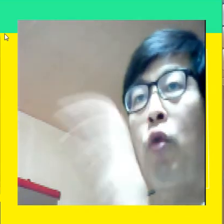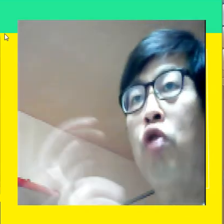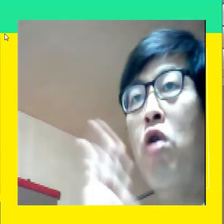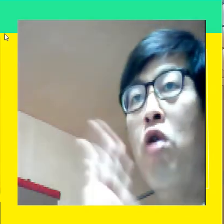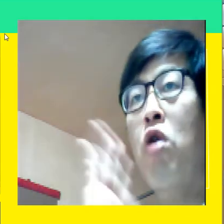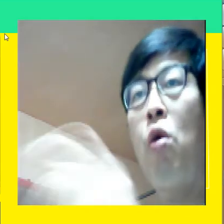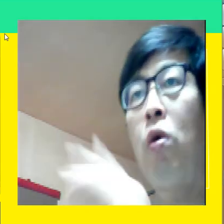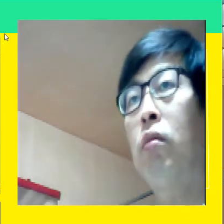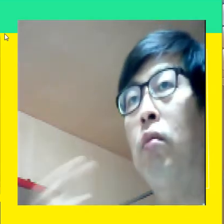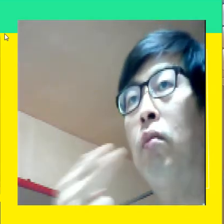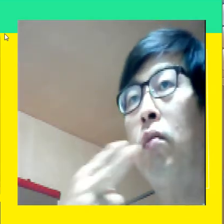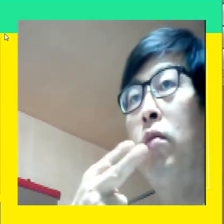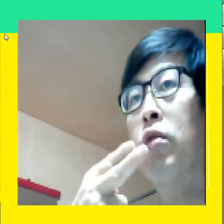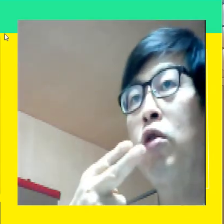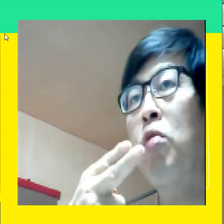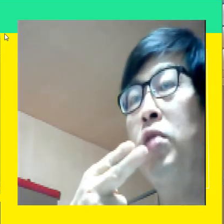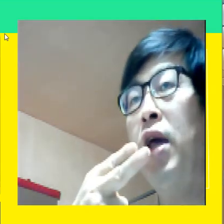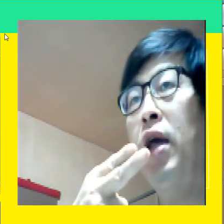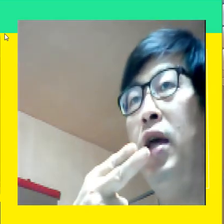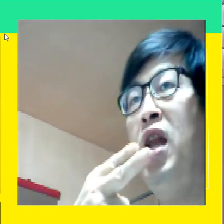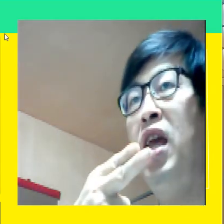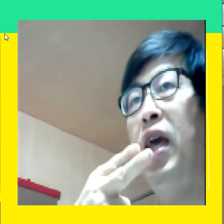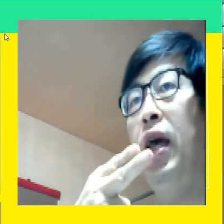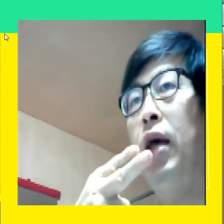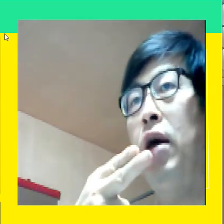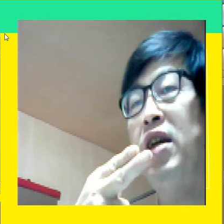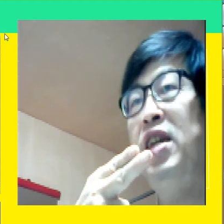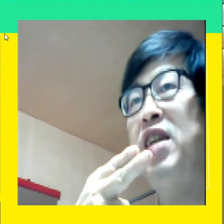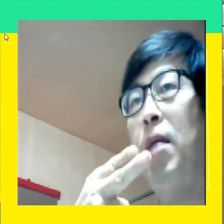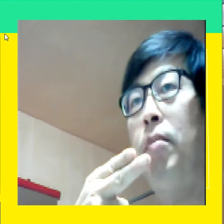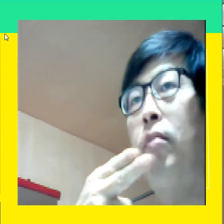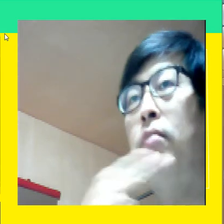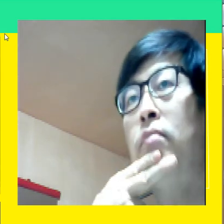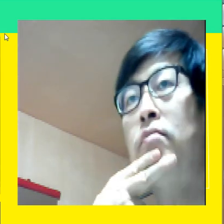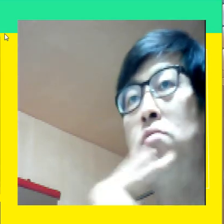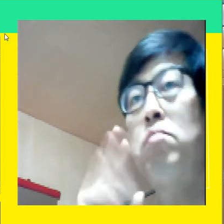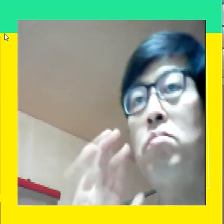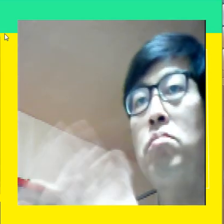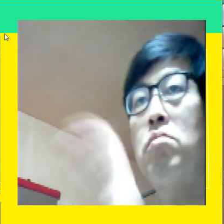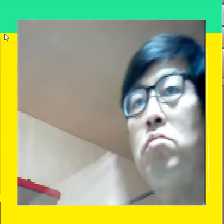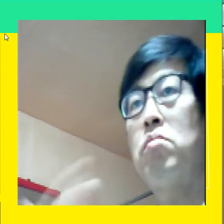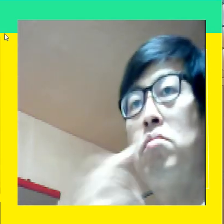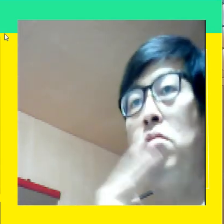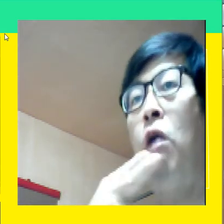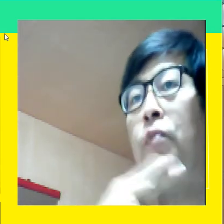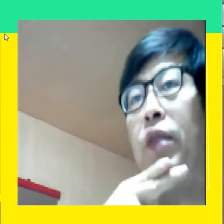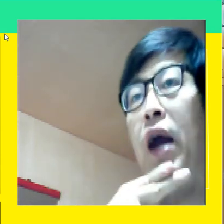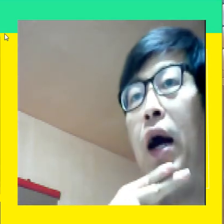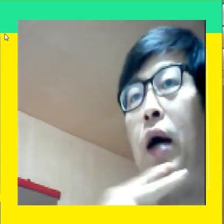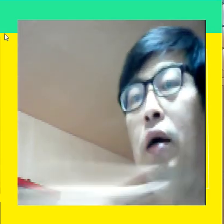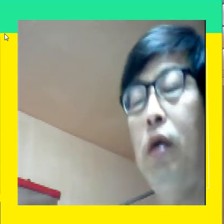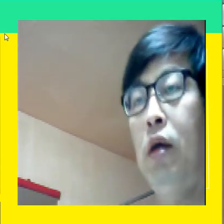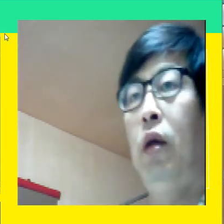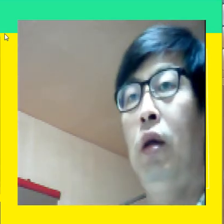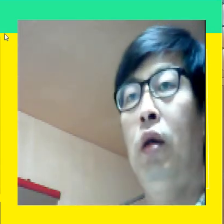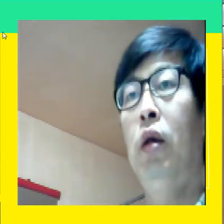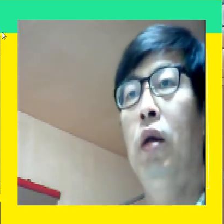손 털고 턱 밑에 1 2 3 없다.